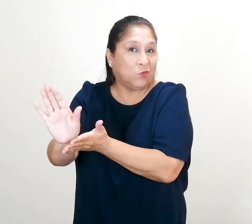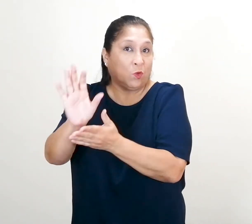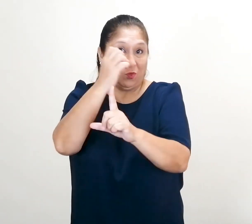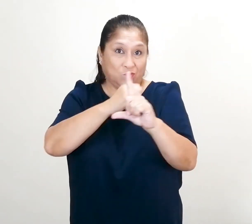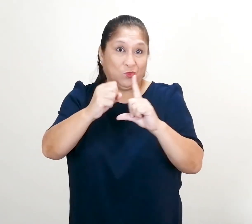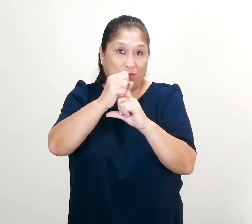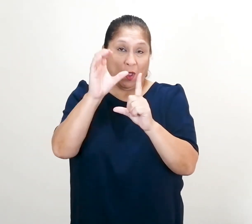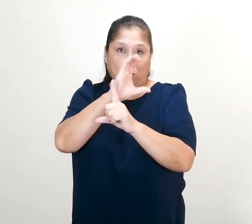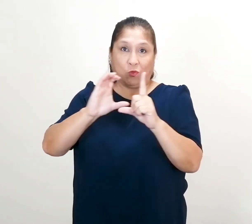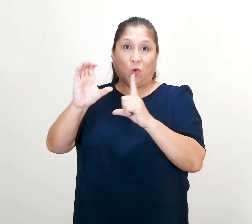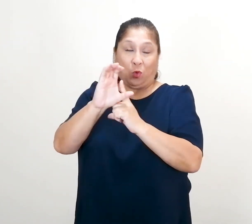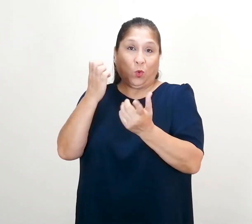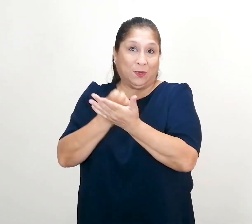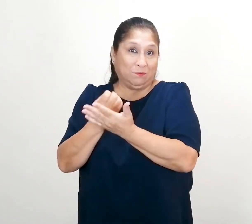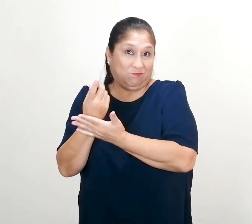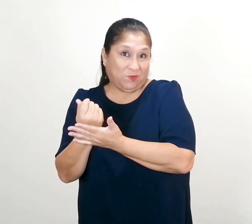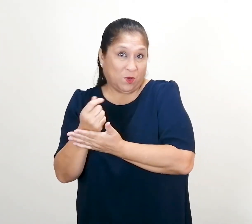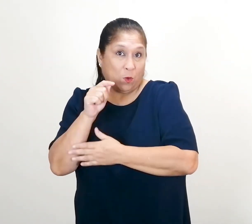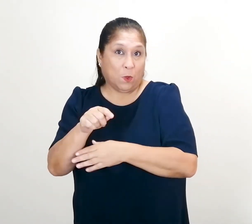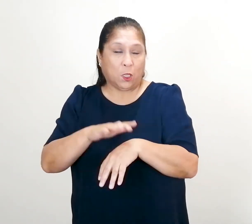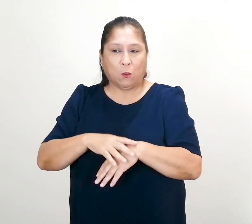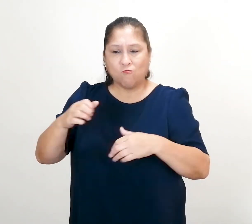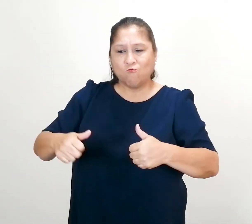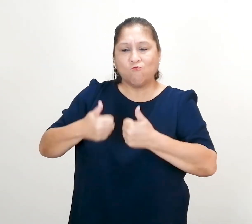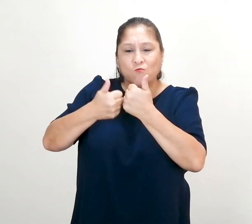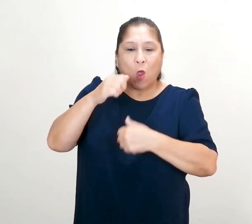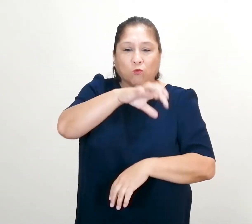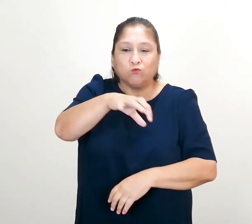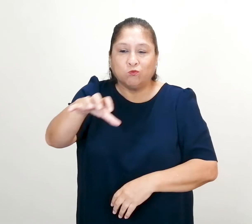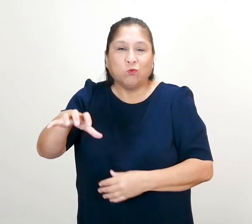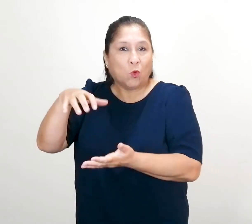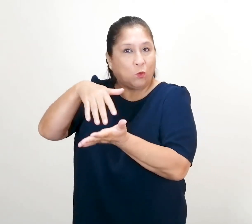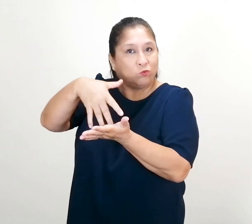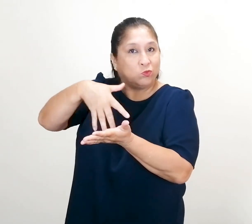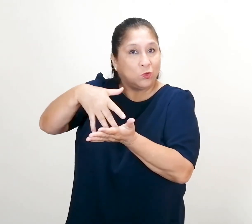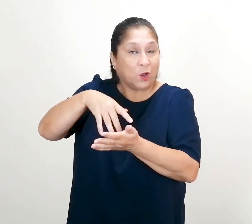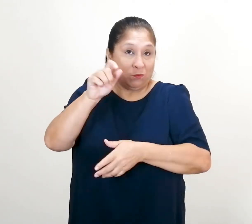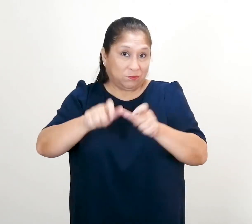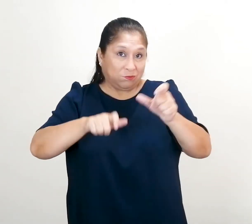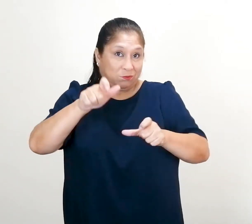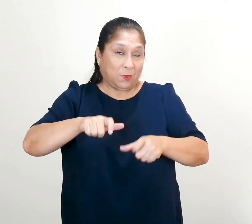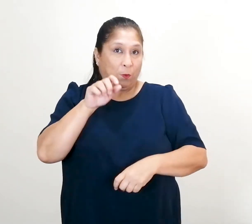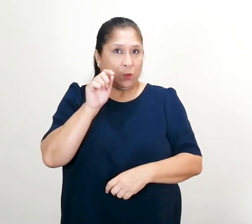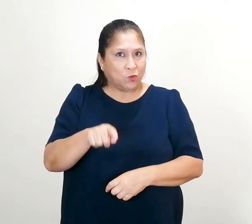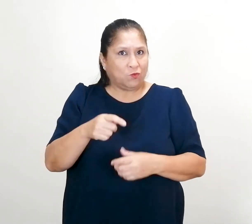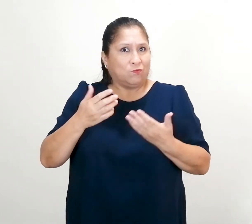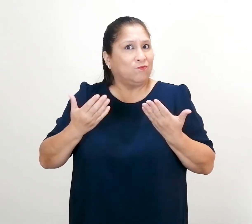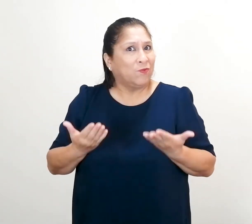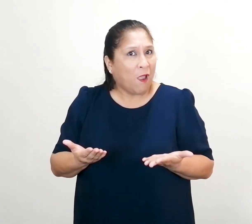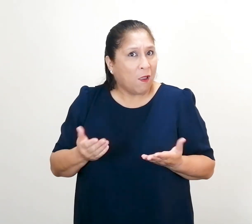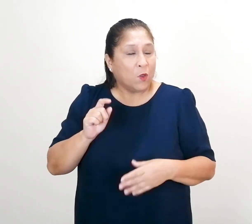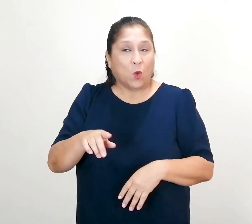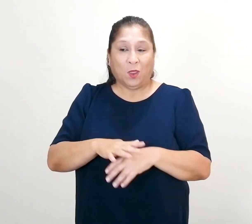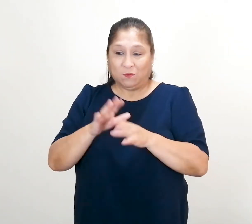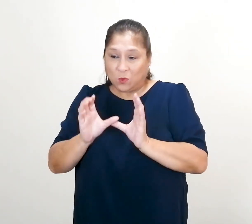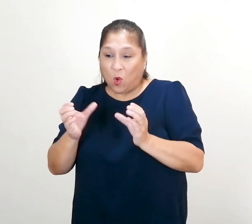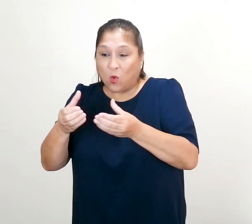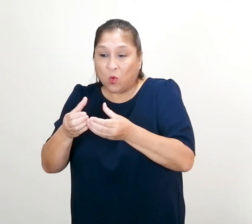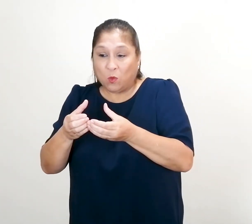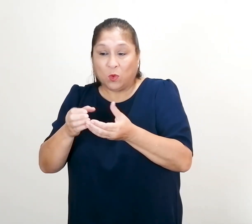y económica que enfrentan los sectores más vulnerables de la población. Pese a ello, el sector de educación es uno